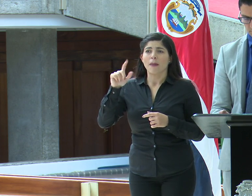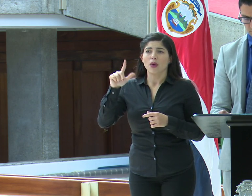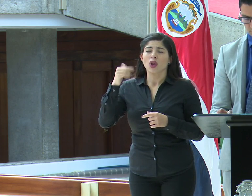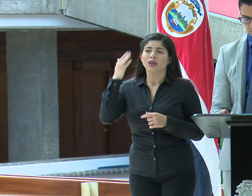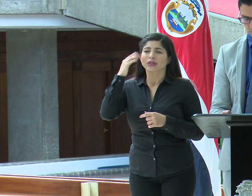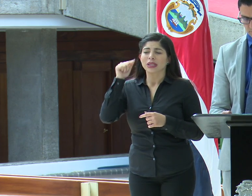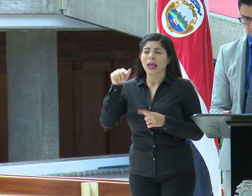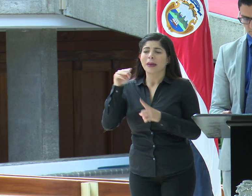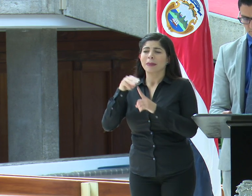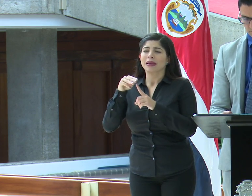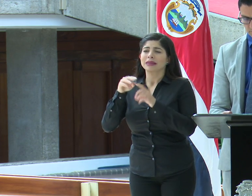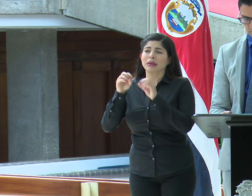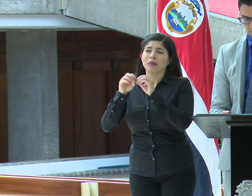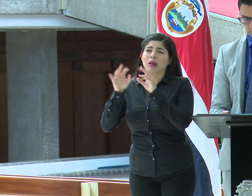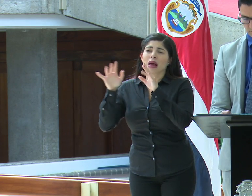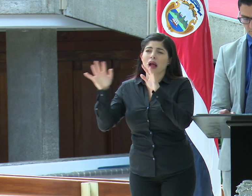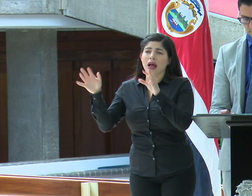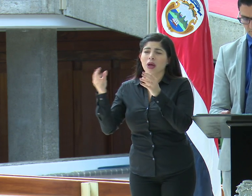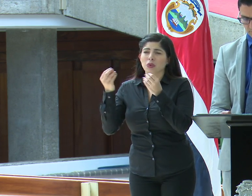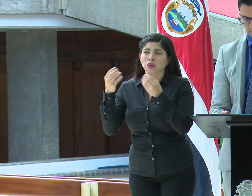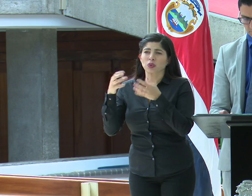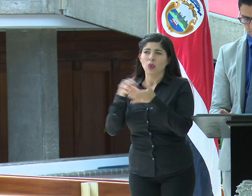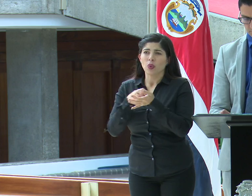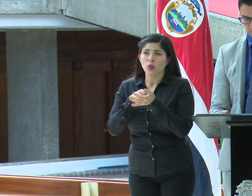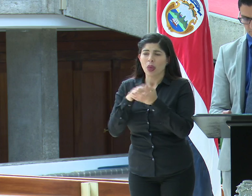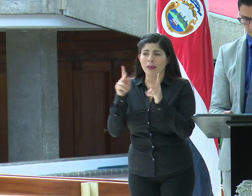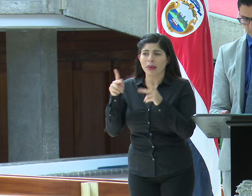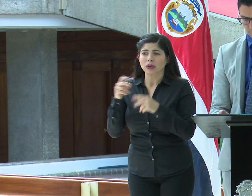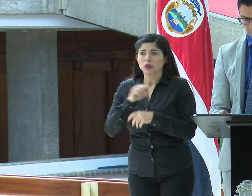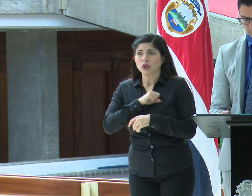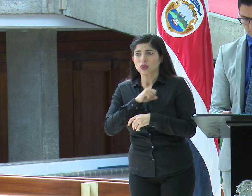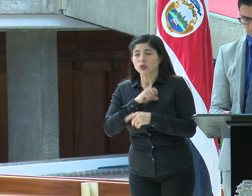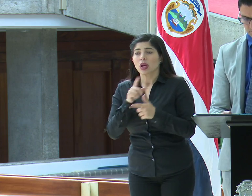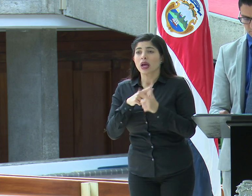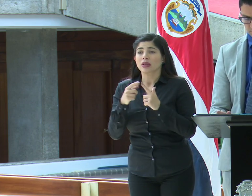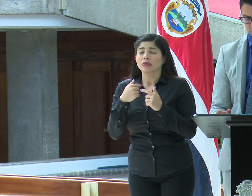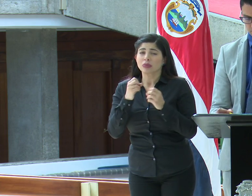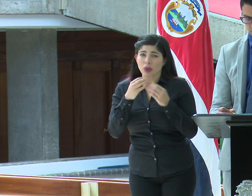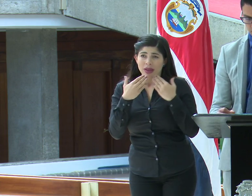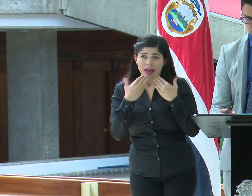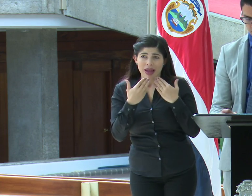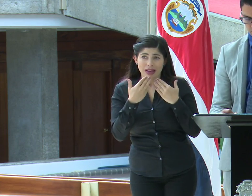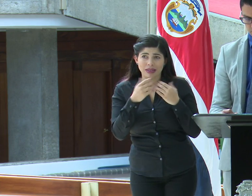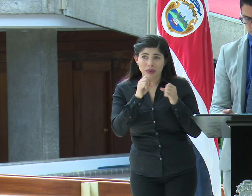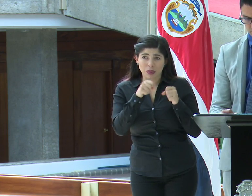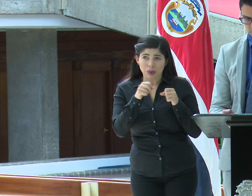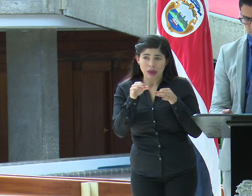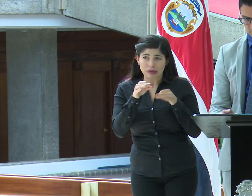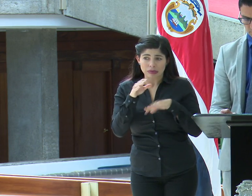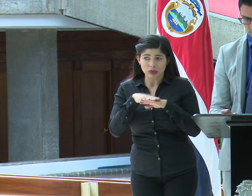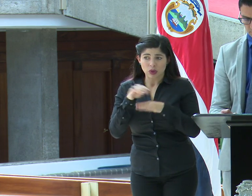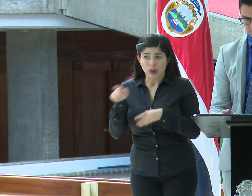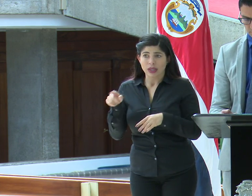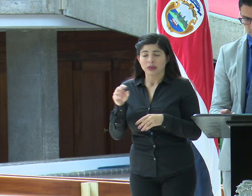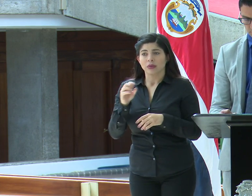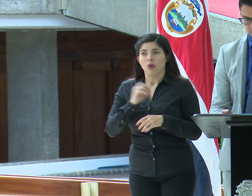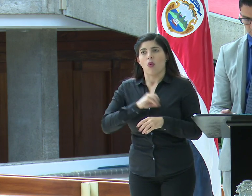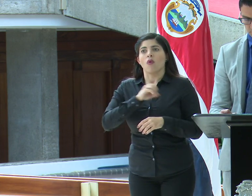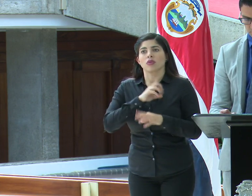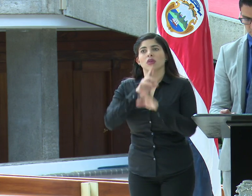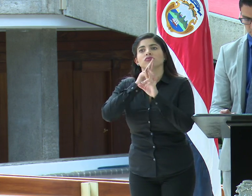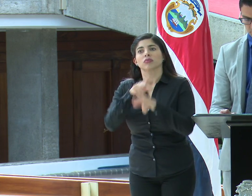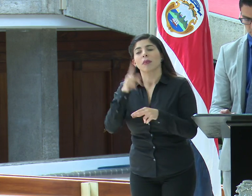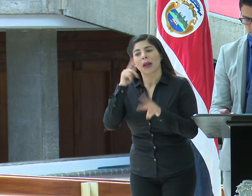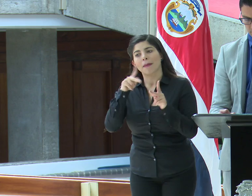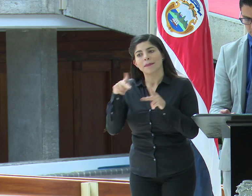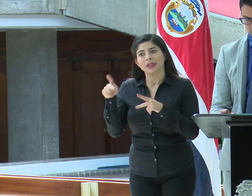mensajes que circulan y que pueden generar muchas dudas y pánico contra la población, entonces agradeceríamos que se refieran oficialmente para que la